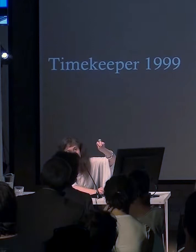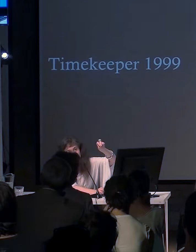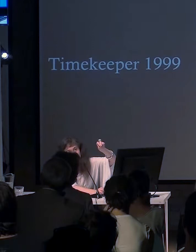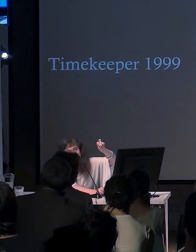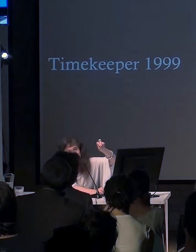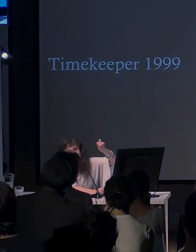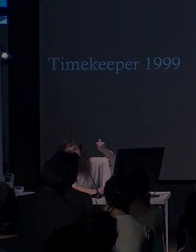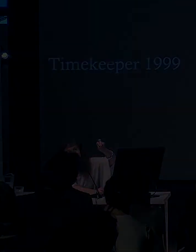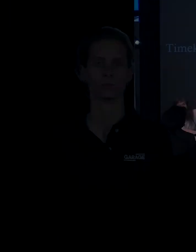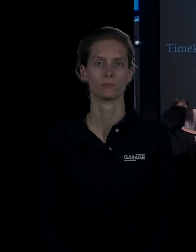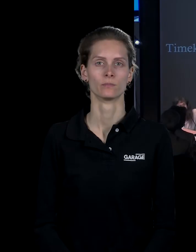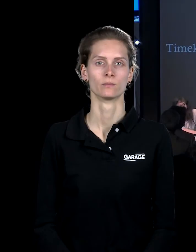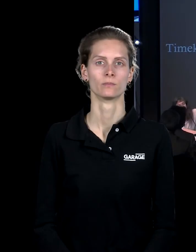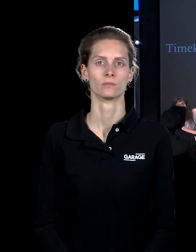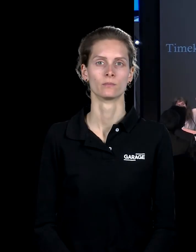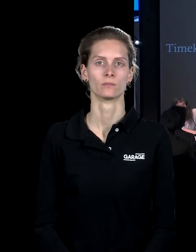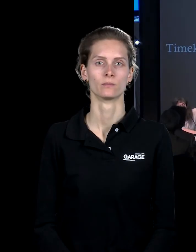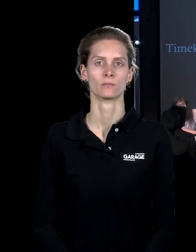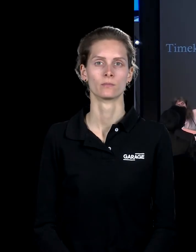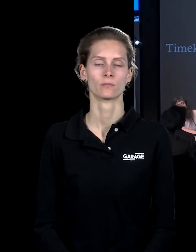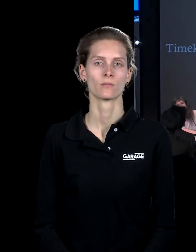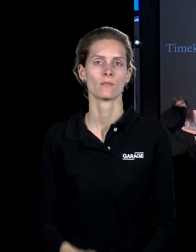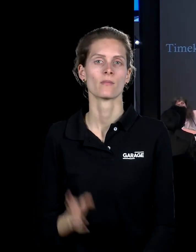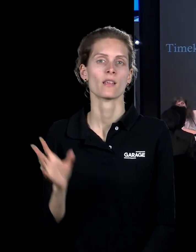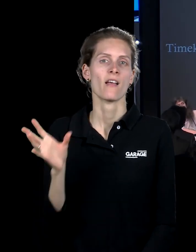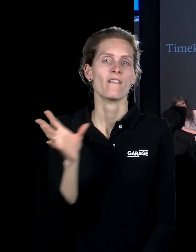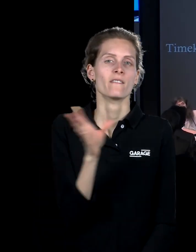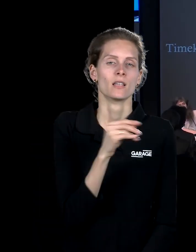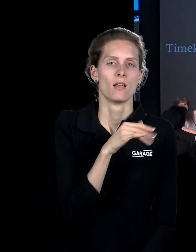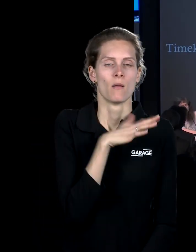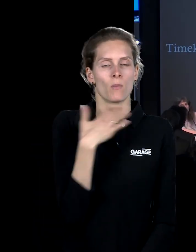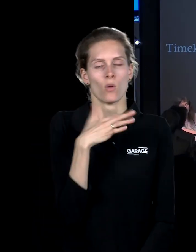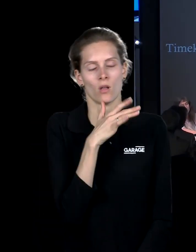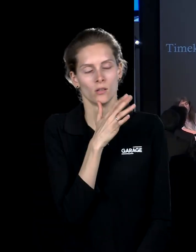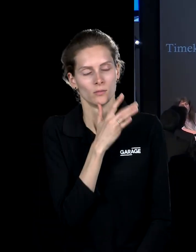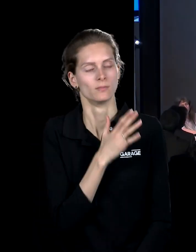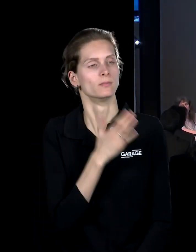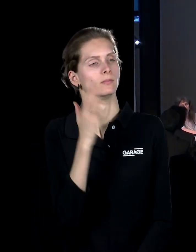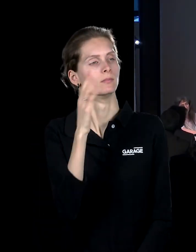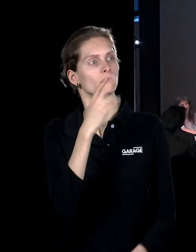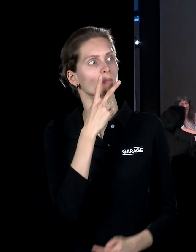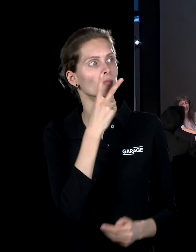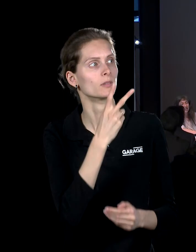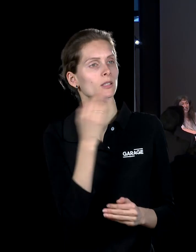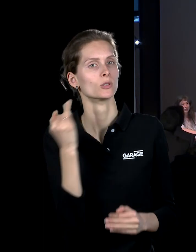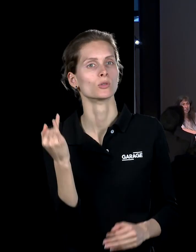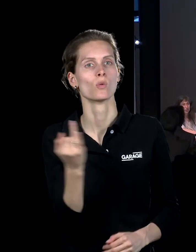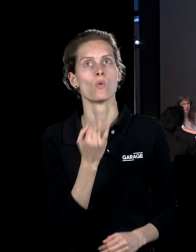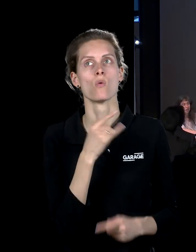светлого цвета. Все за много лет перепокраски стен этого музея, показав историю этого музея.